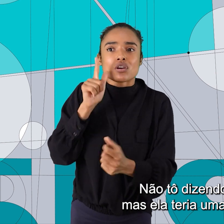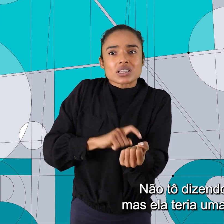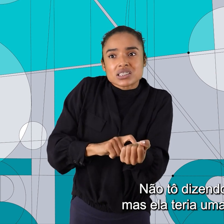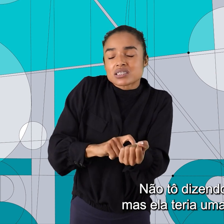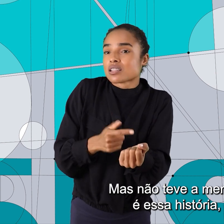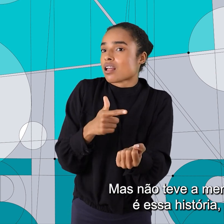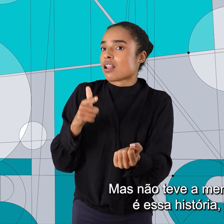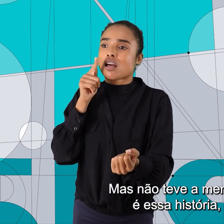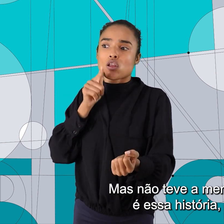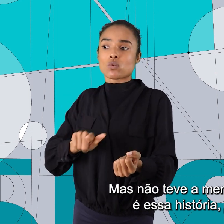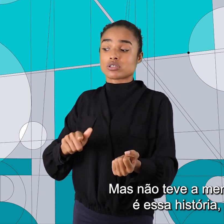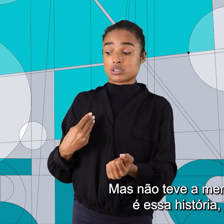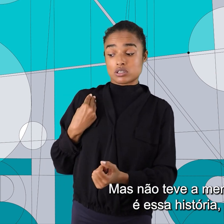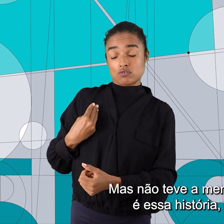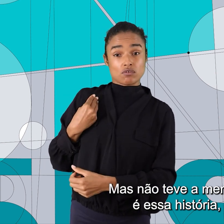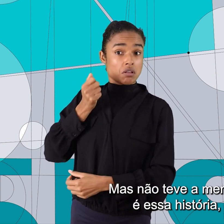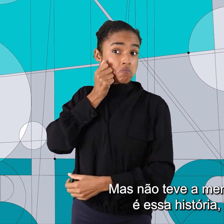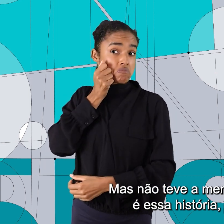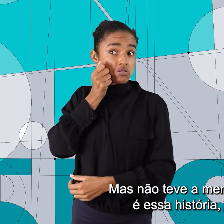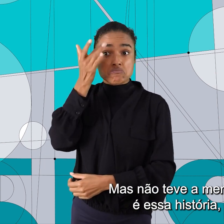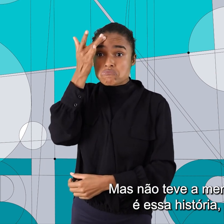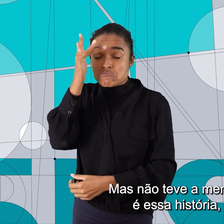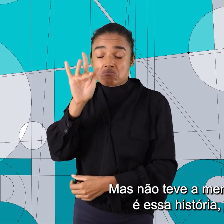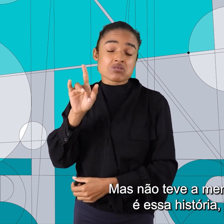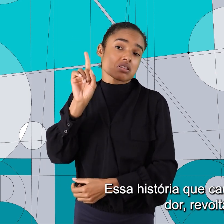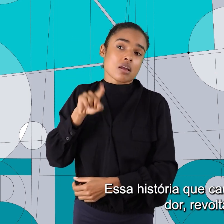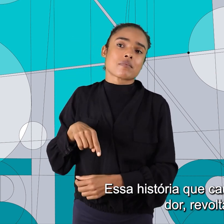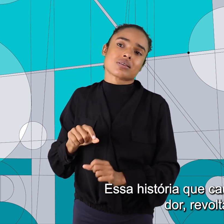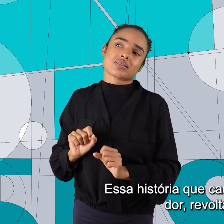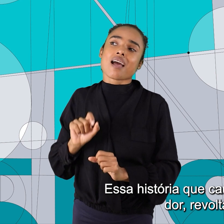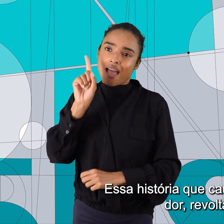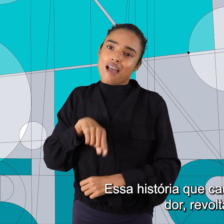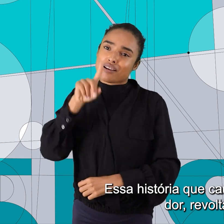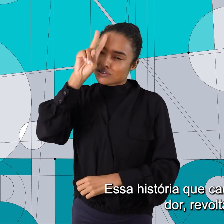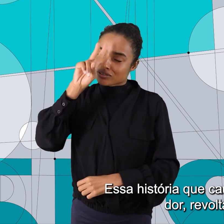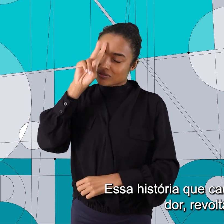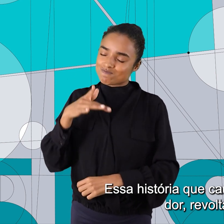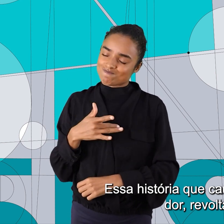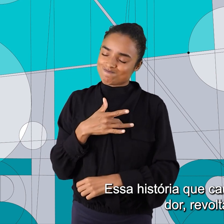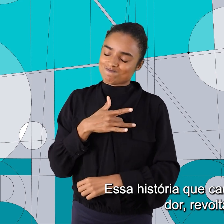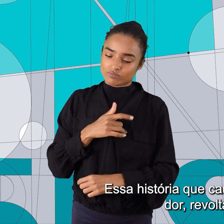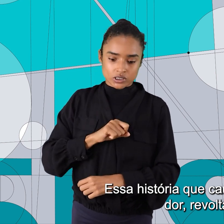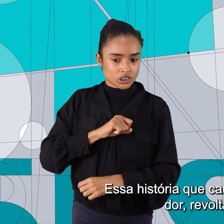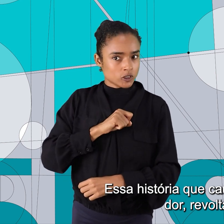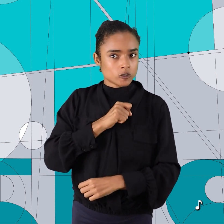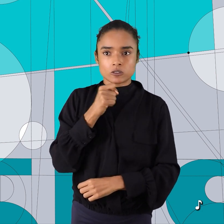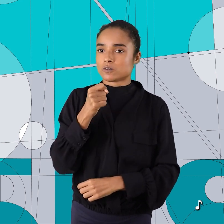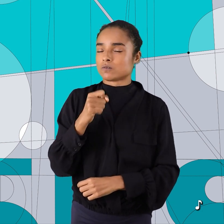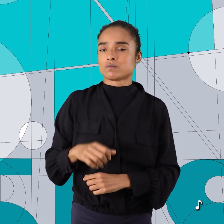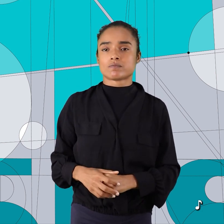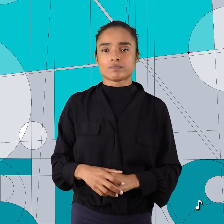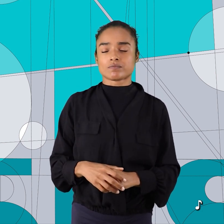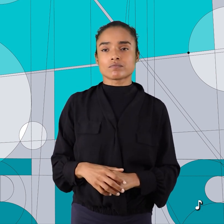chance. Mas não teve a menor chance. É essa a história, né? Essa é história que causa a tristeza do revolta.